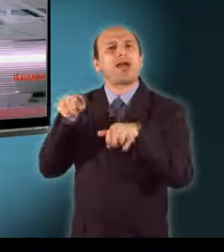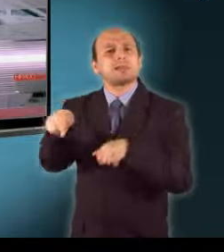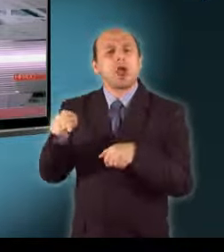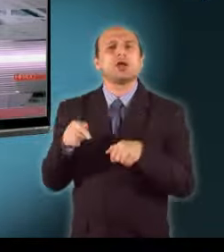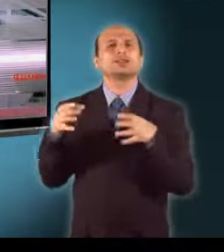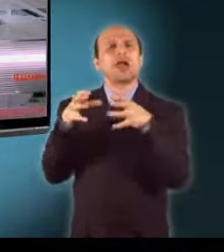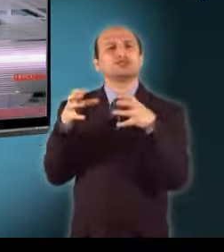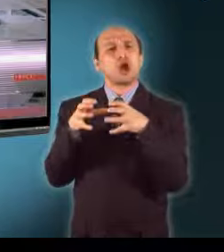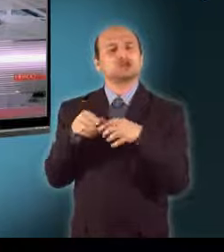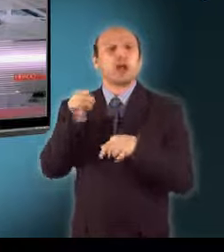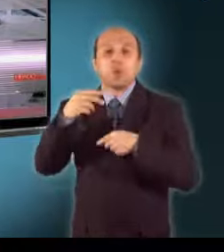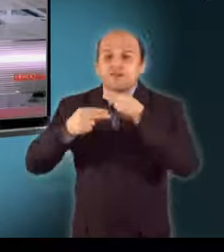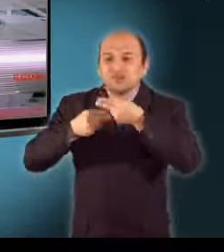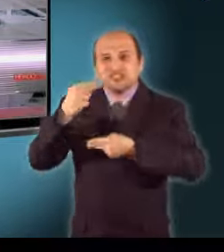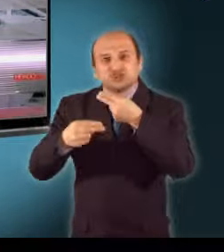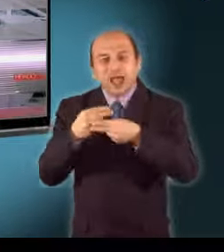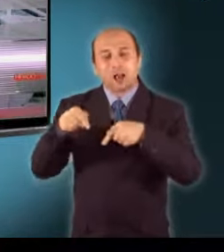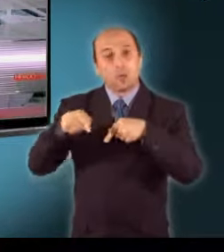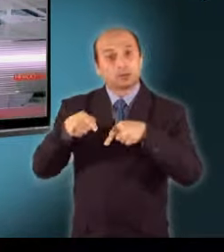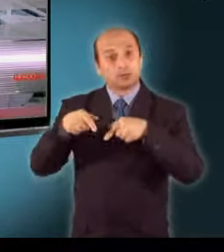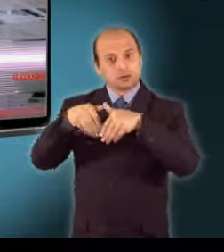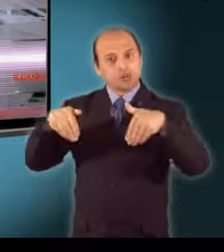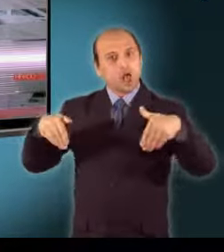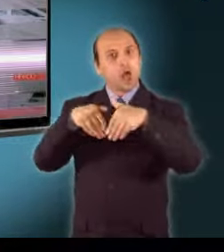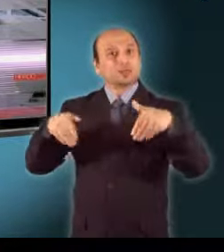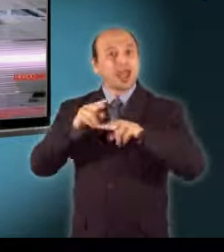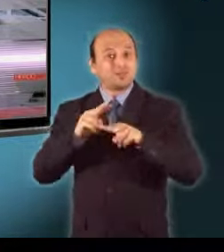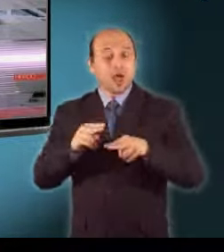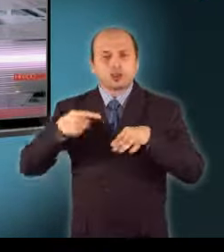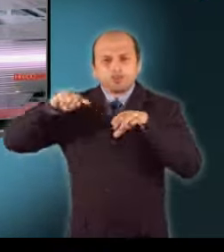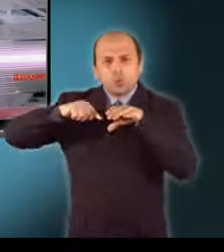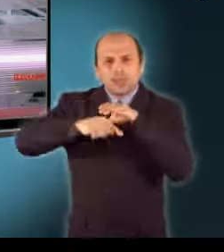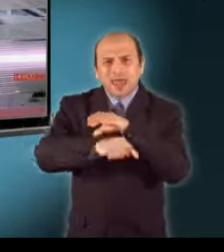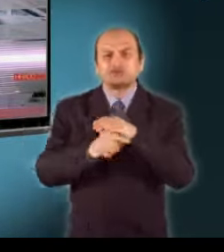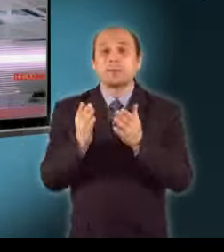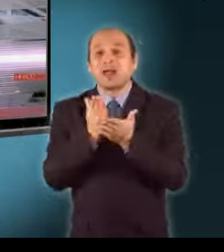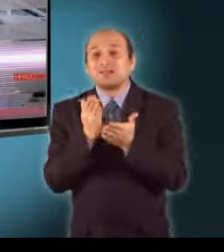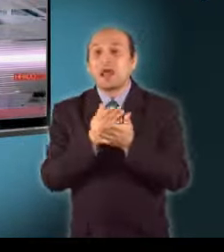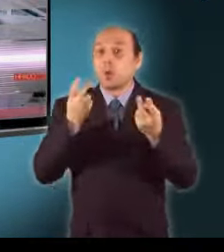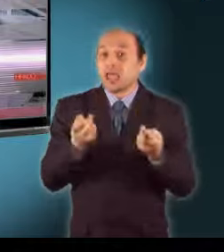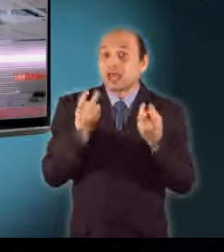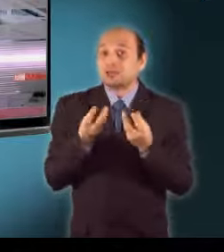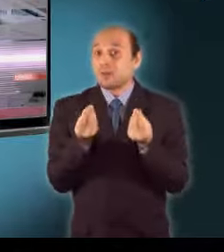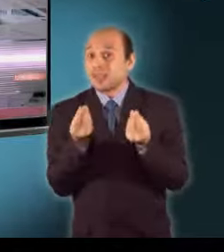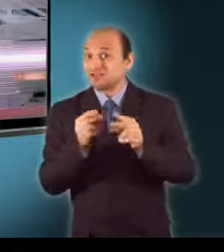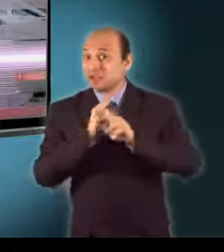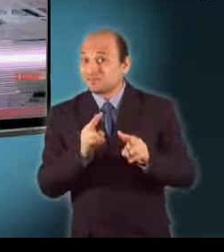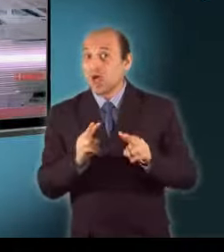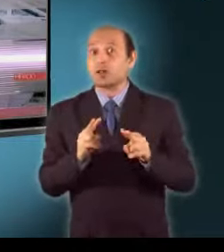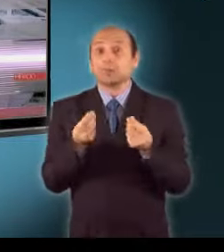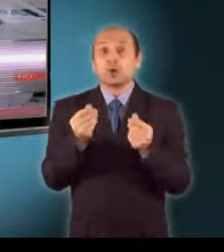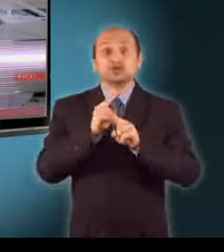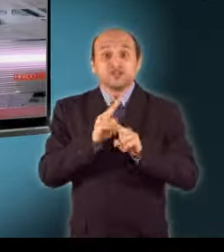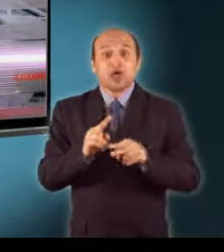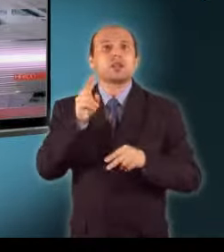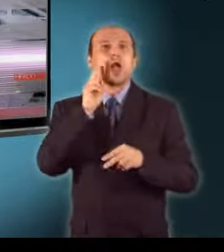melletti cserkút határában fúrnak. Ha megfelelő mennyiségű és minőségű ércet találnak, akár újra is indulhat a 90-es